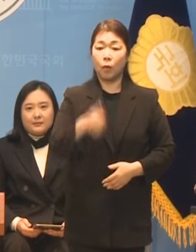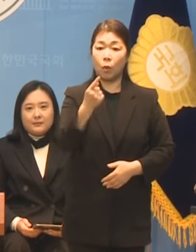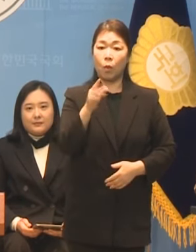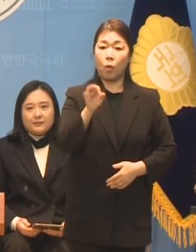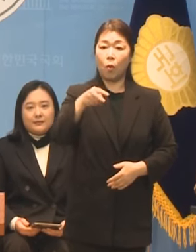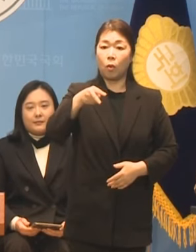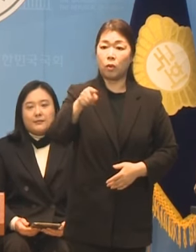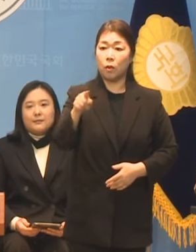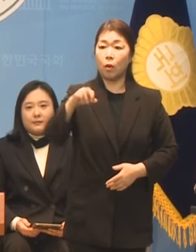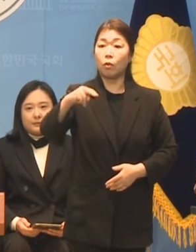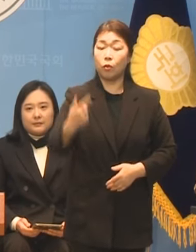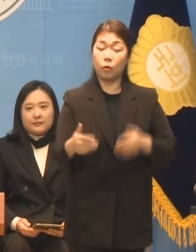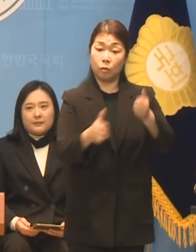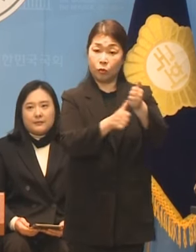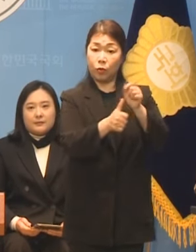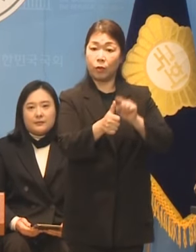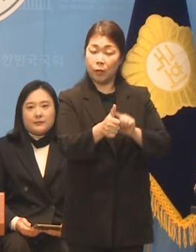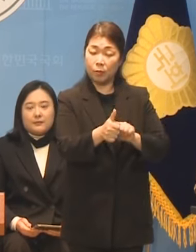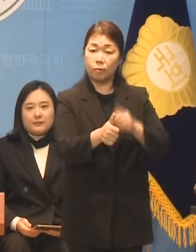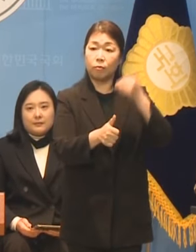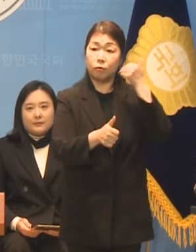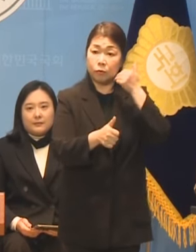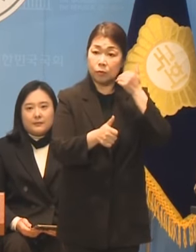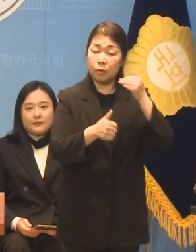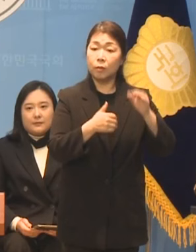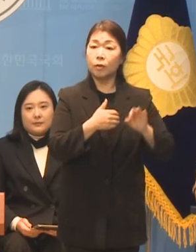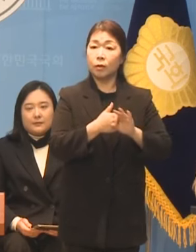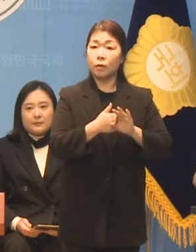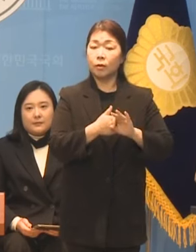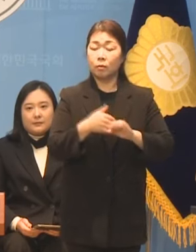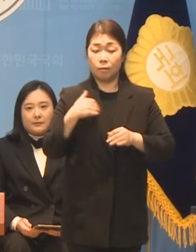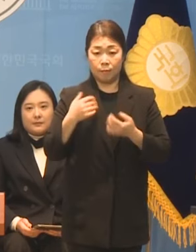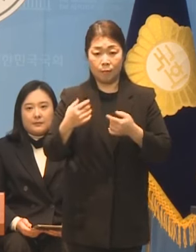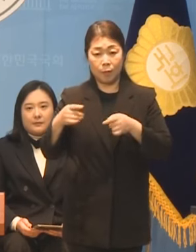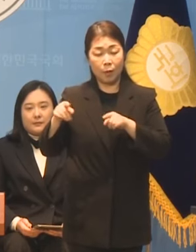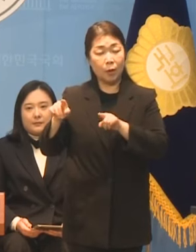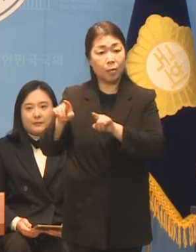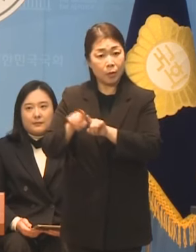부위원장님은 저와 함께